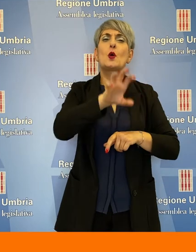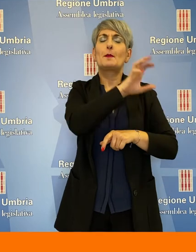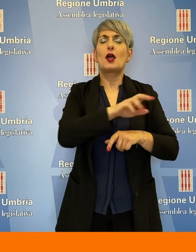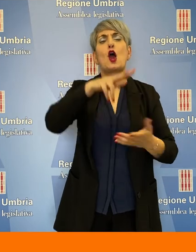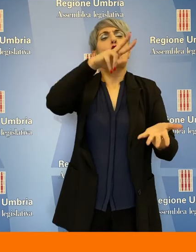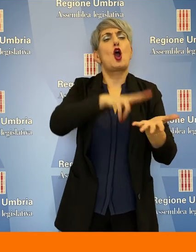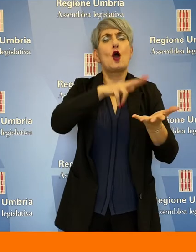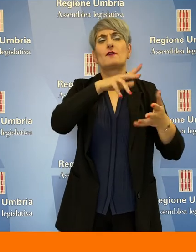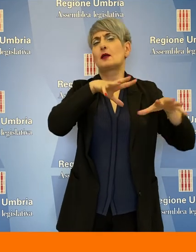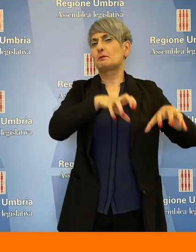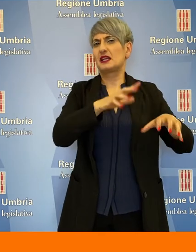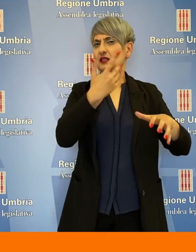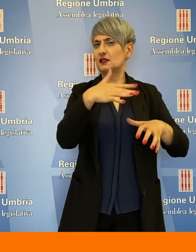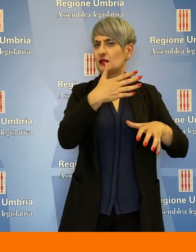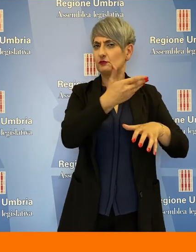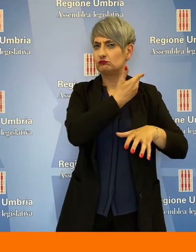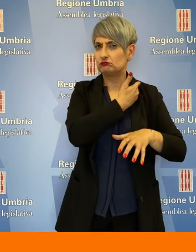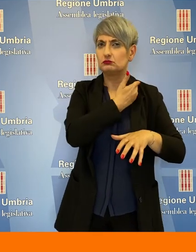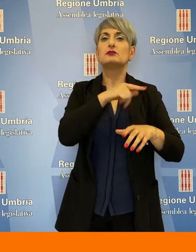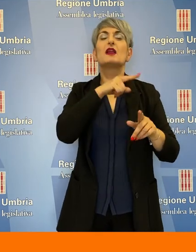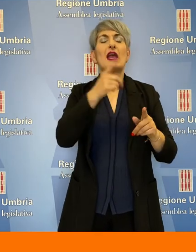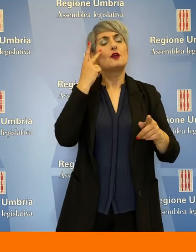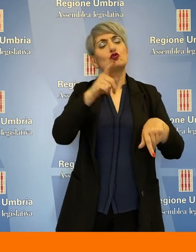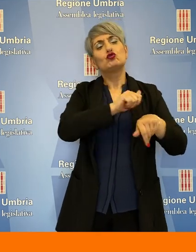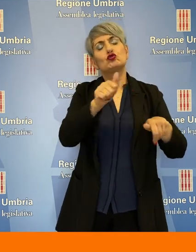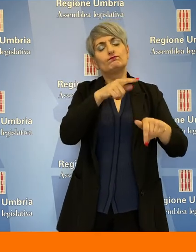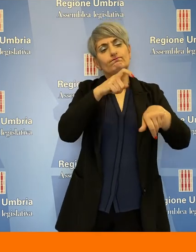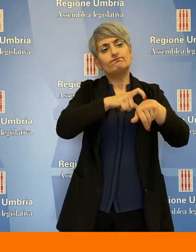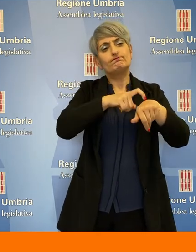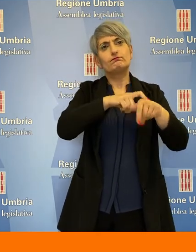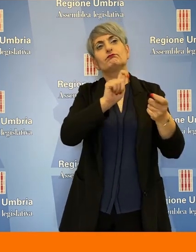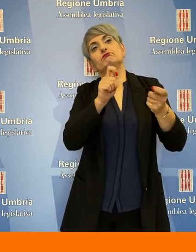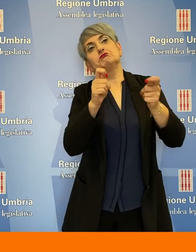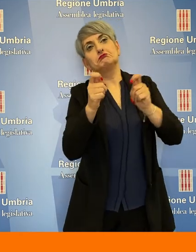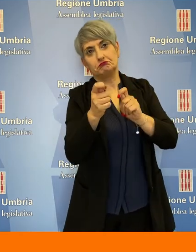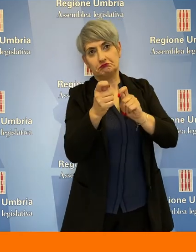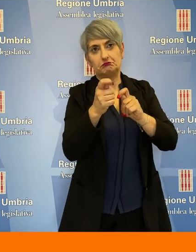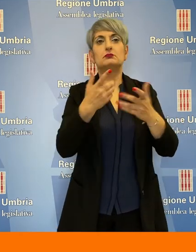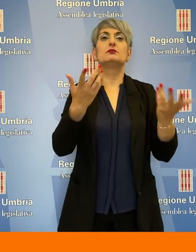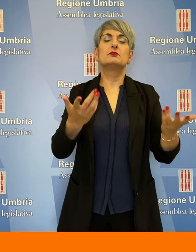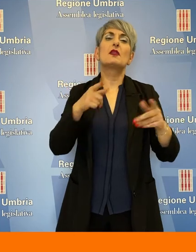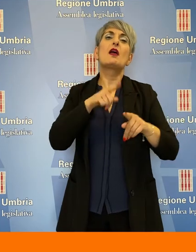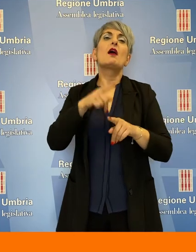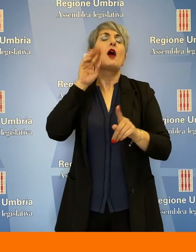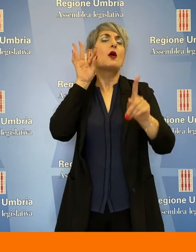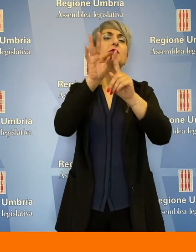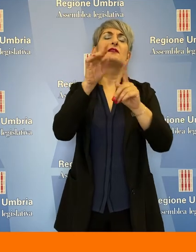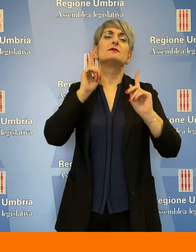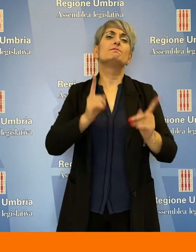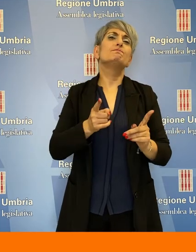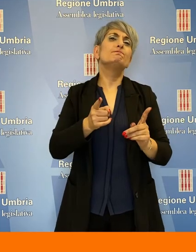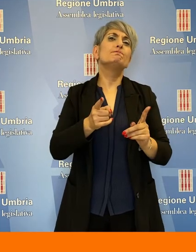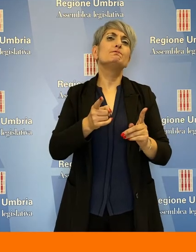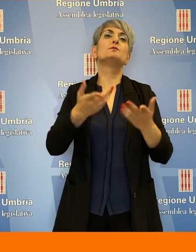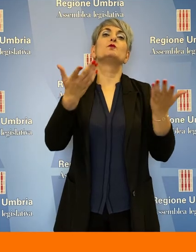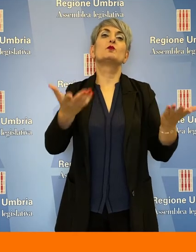europea ha confermato tutti gli impegni previsti ed ha rivisto la tempistica di alcune azioni. L'intenzione è quella di